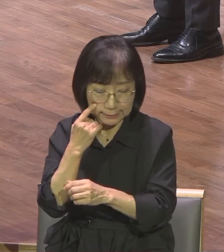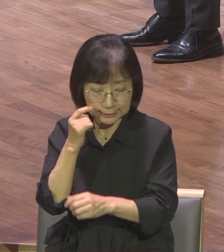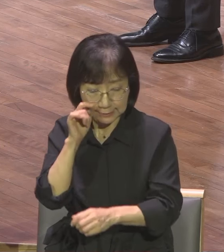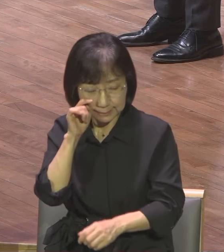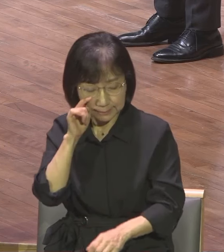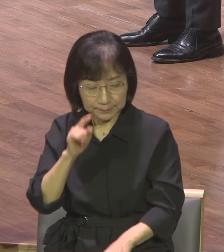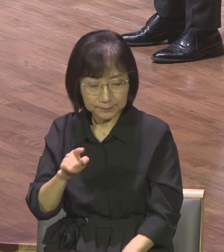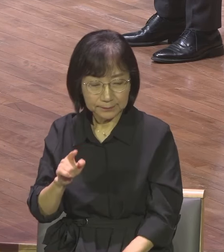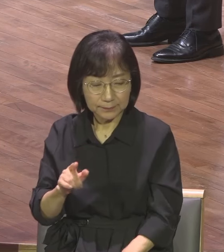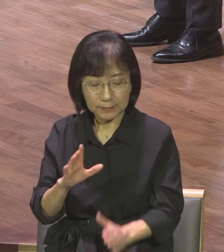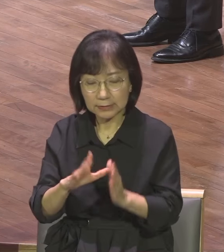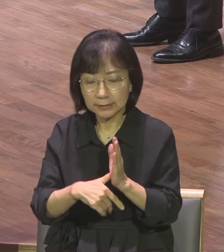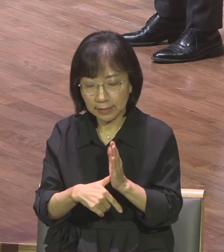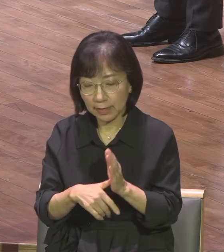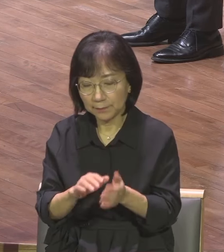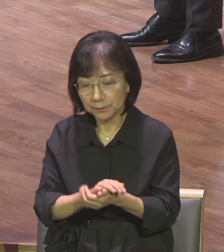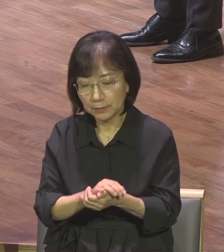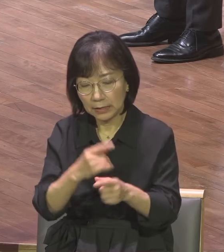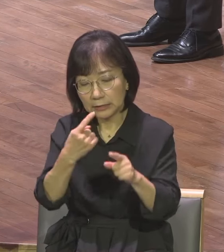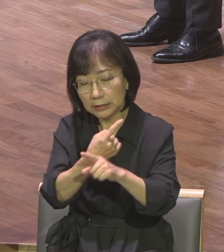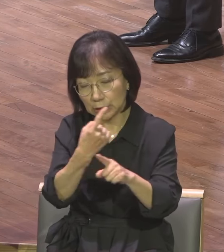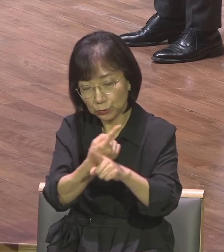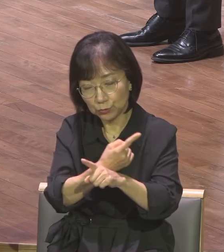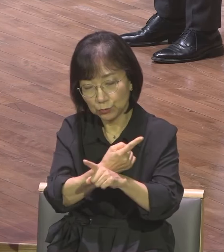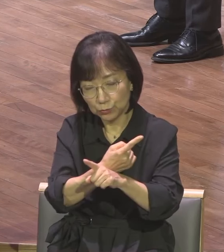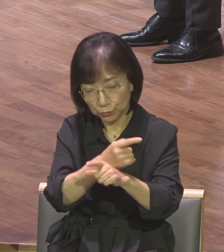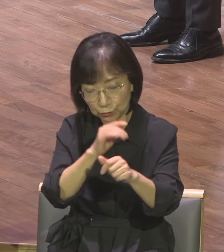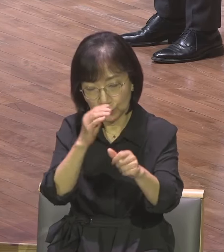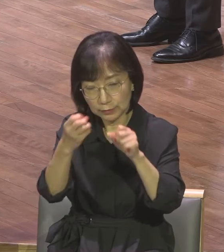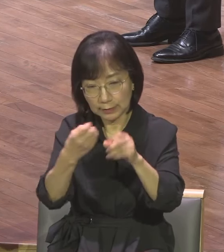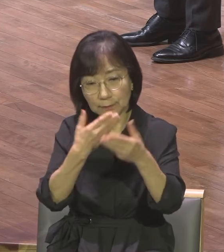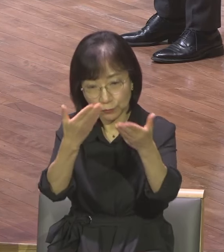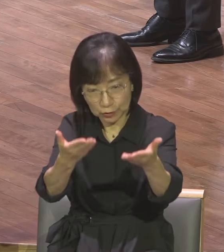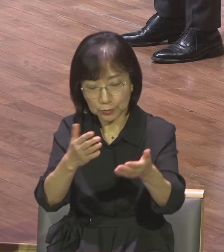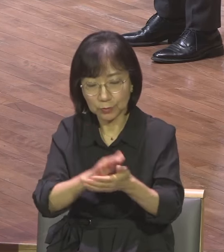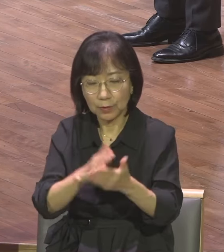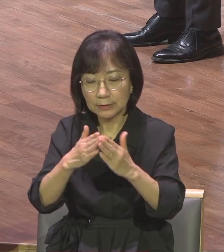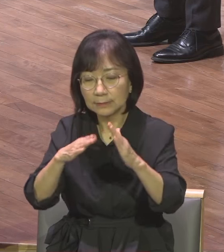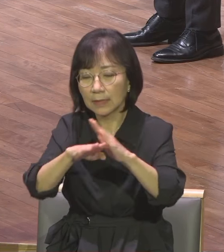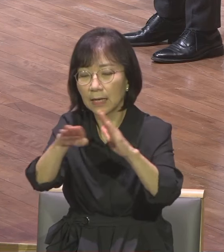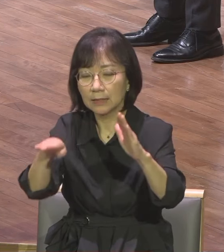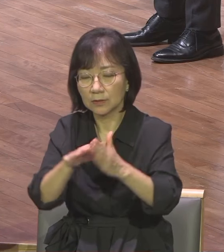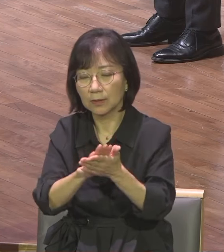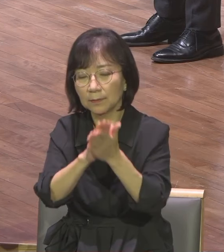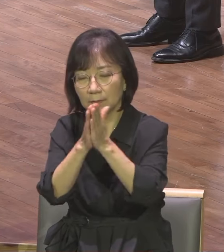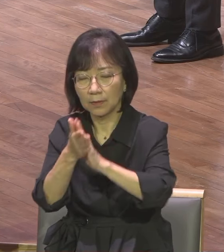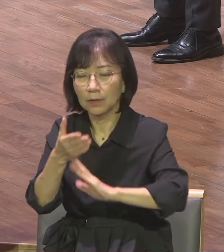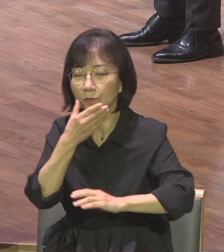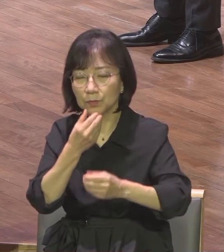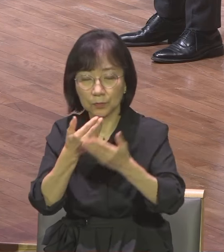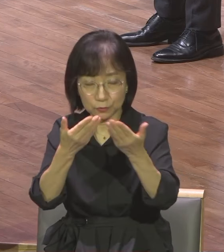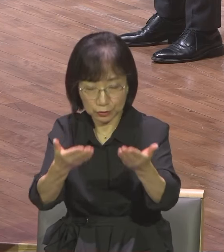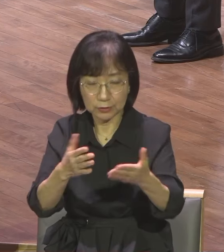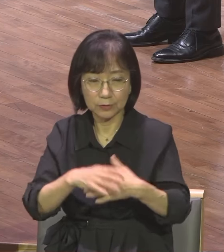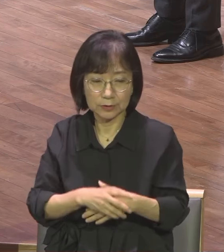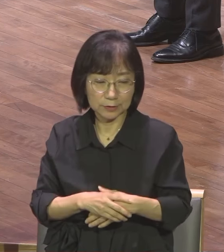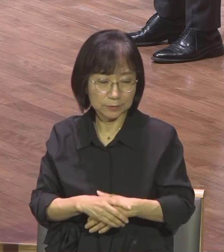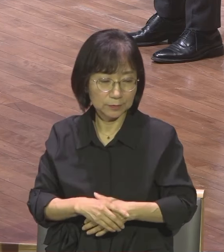역사가 일 것이고 가뭄봉화될 것이고 우리의 직장인 문제도 해결할 것이고 장애 문제도 해결할 것이고 내가 노력해서 안